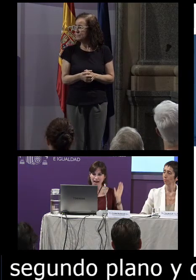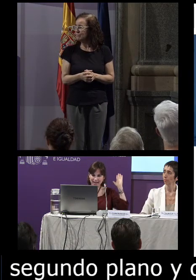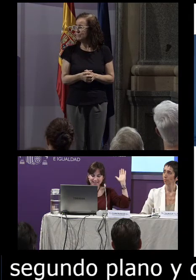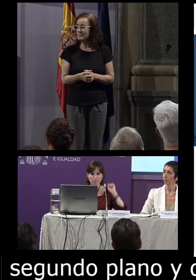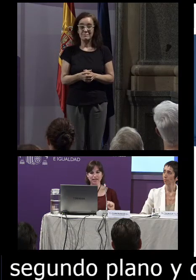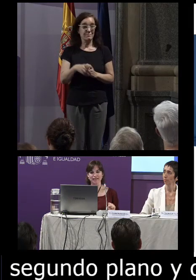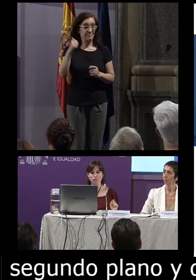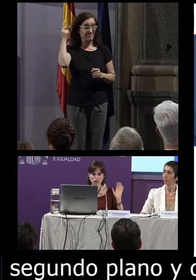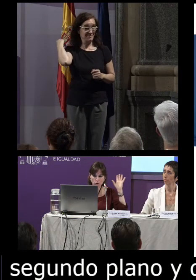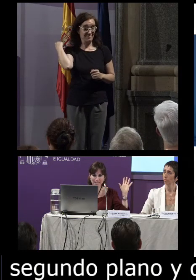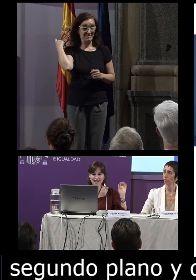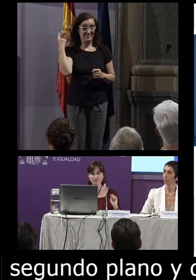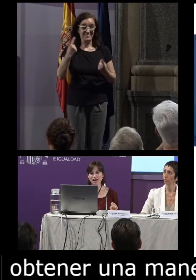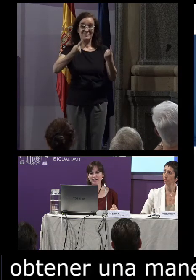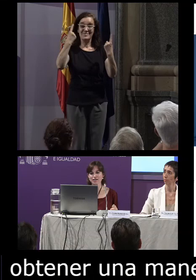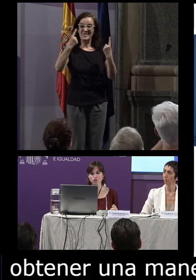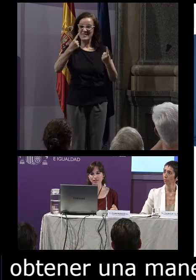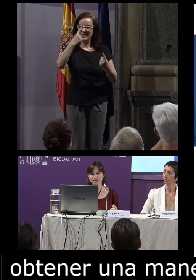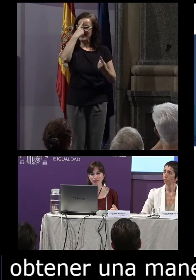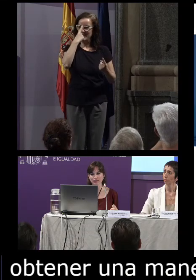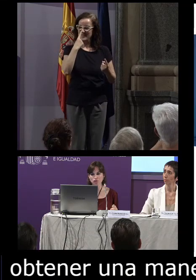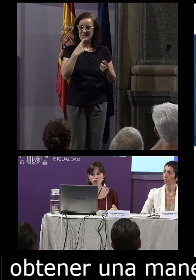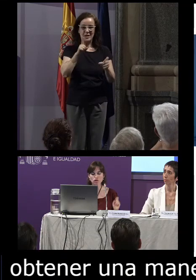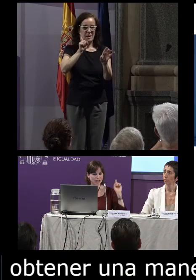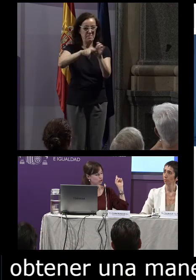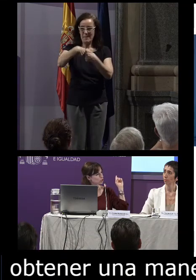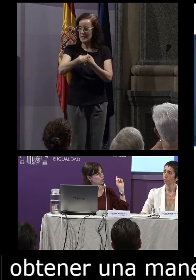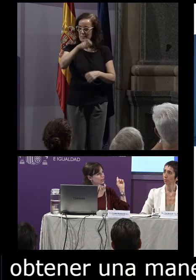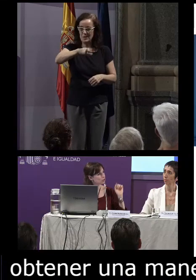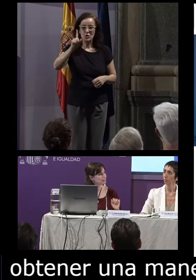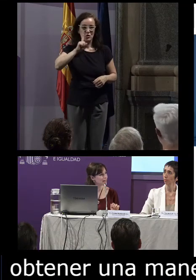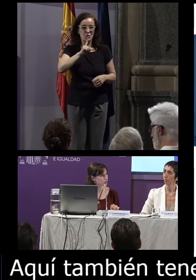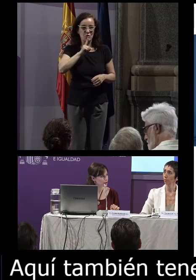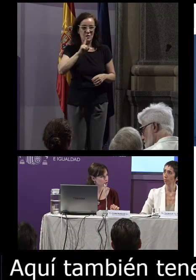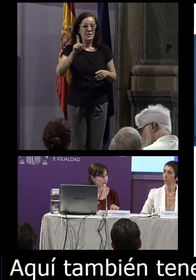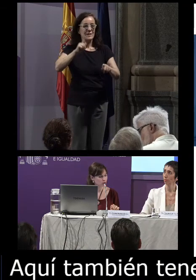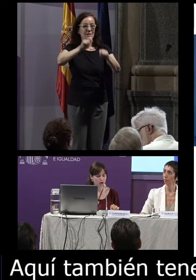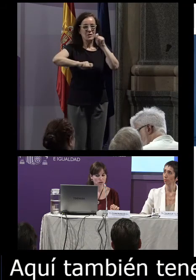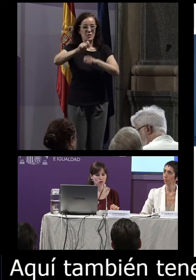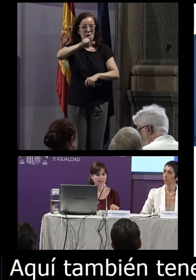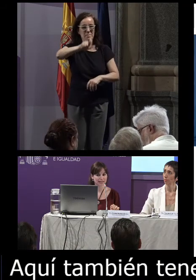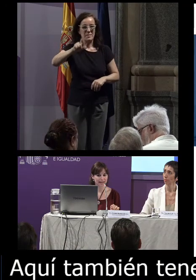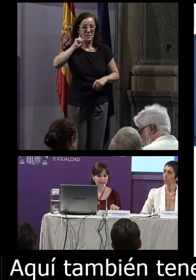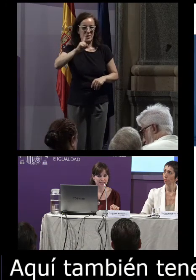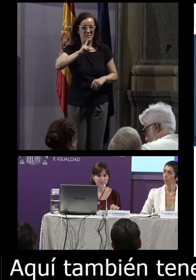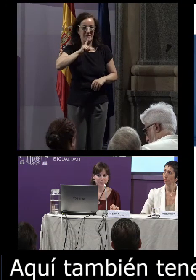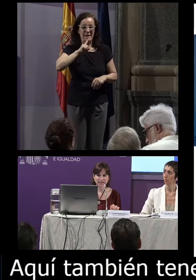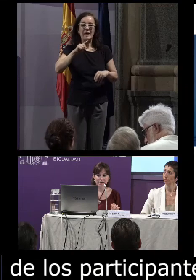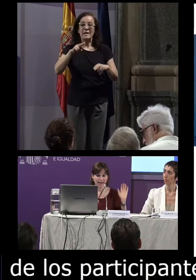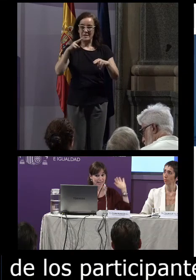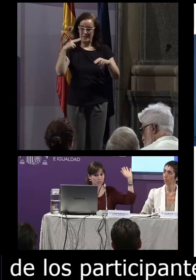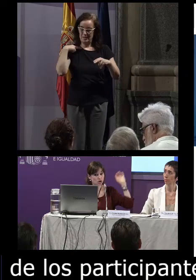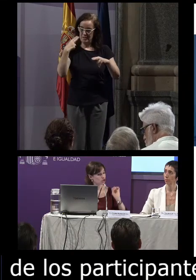aquí también tenemos algunas de las imágenes de los participantes sordos estos en concreto es de la asociación de personas sordas de Terrassa